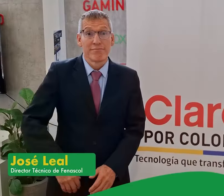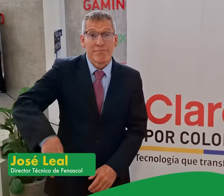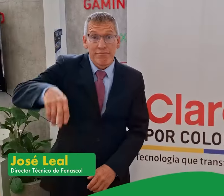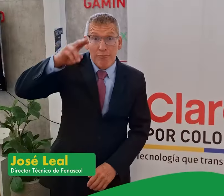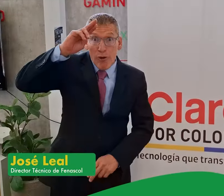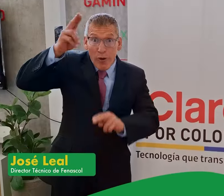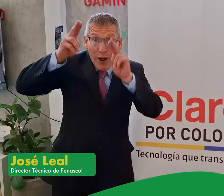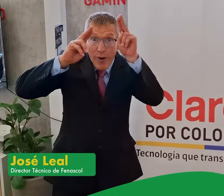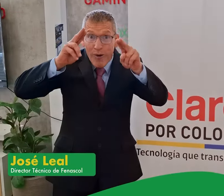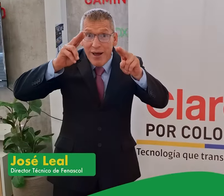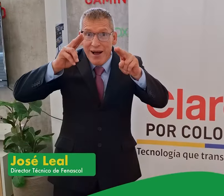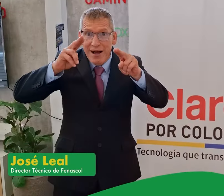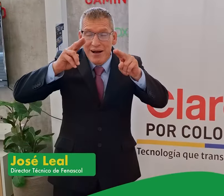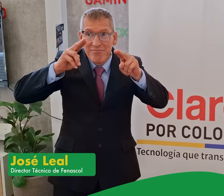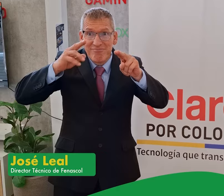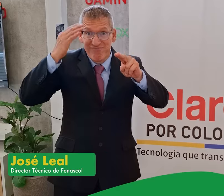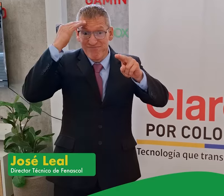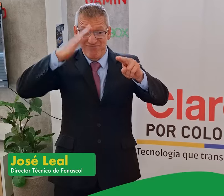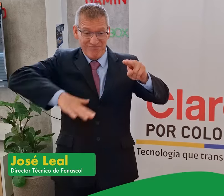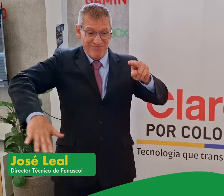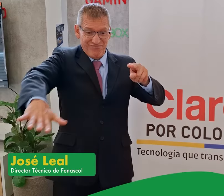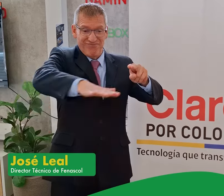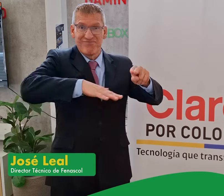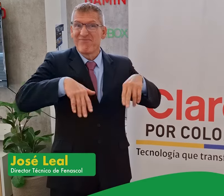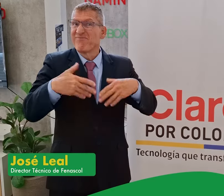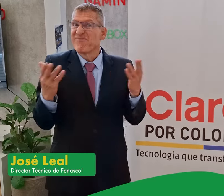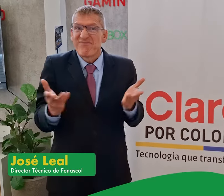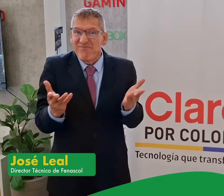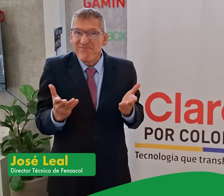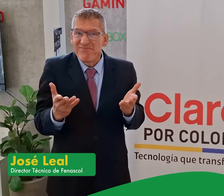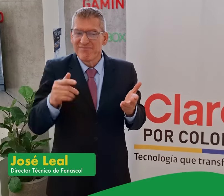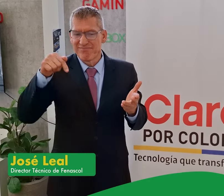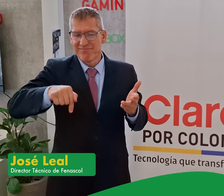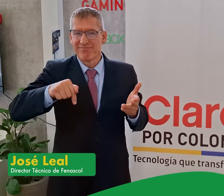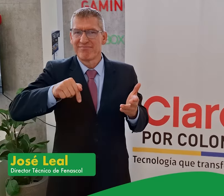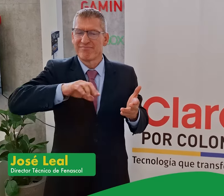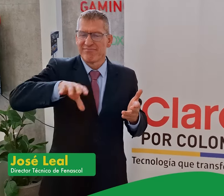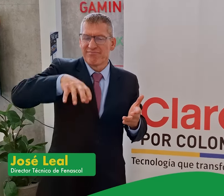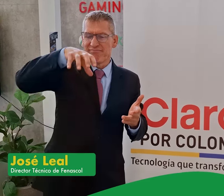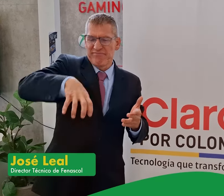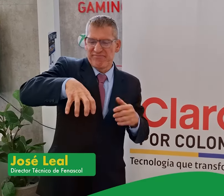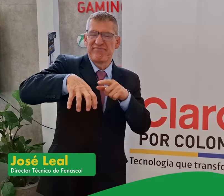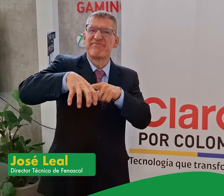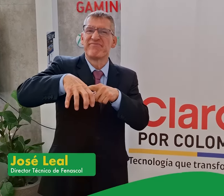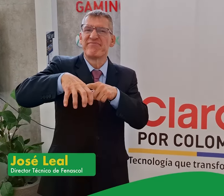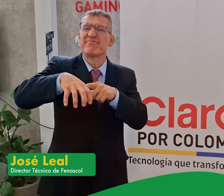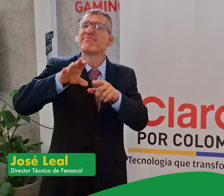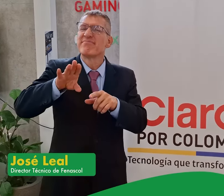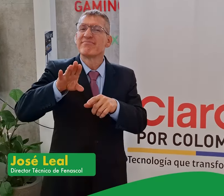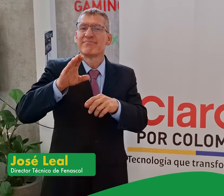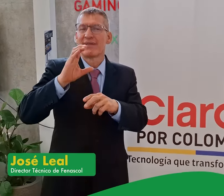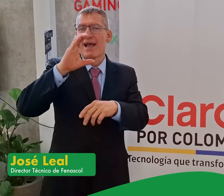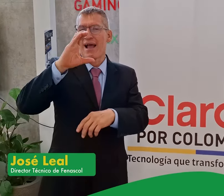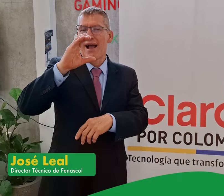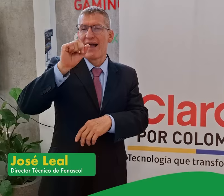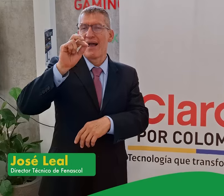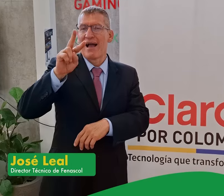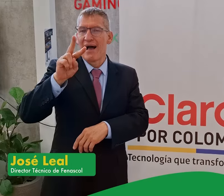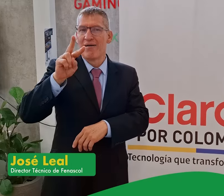Hola, como saben, nos encontramos en el CAP, Centro de Atención